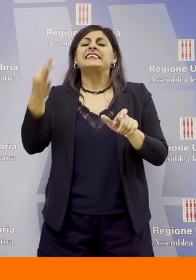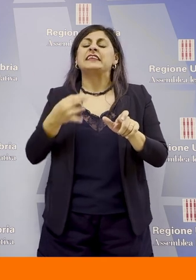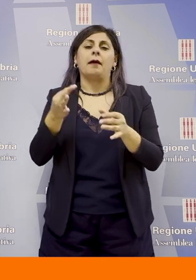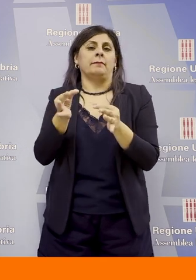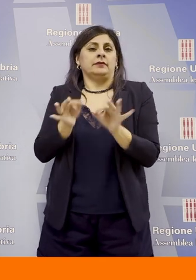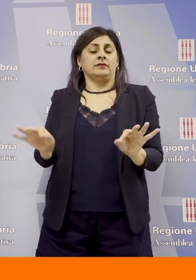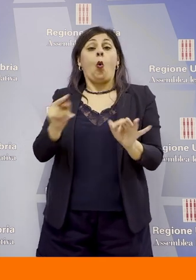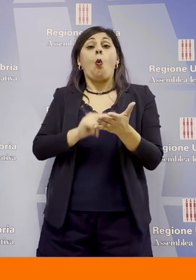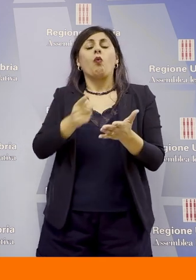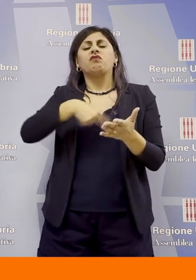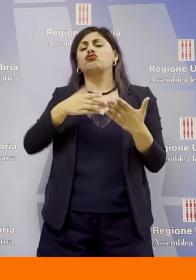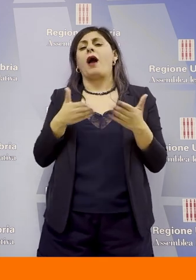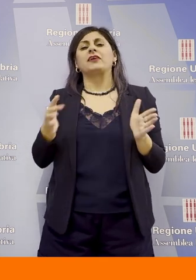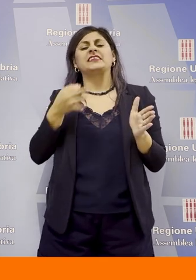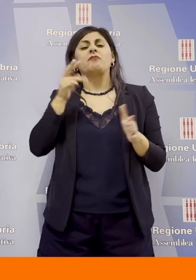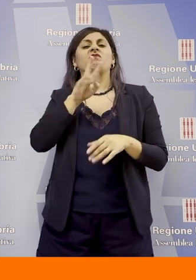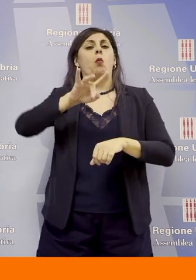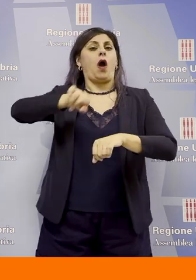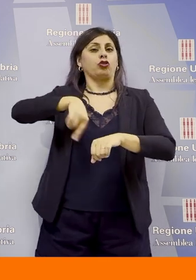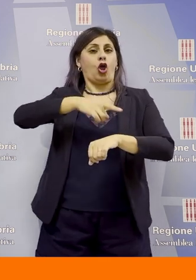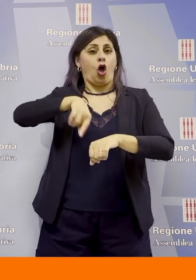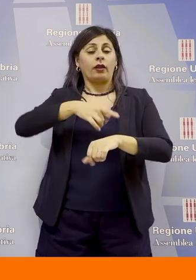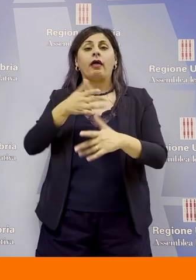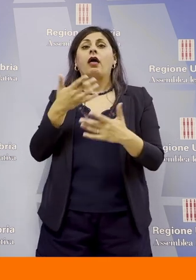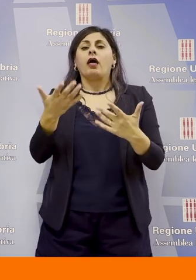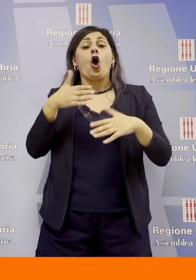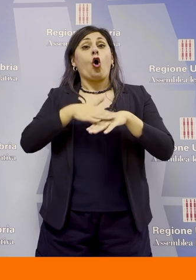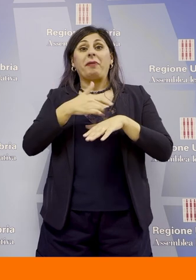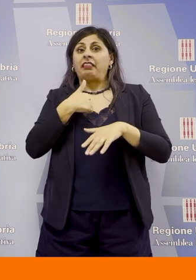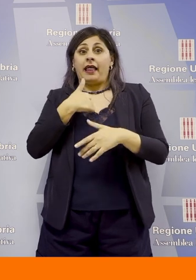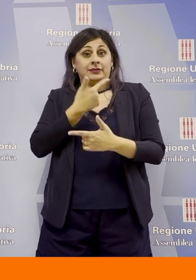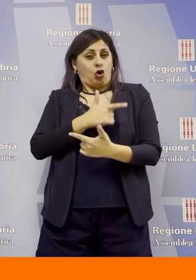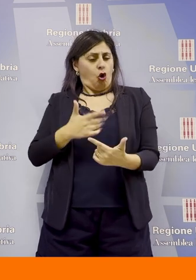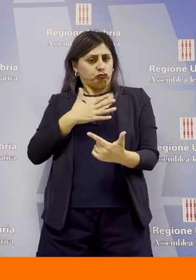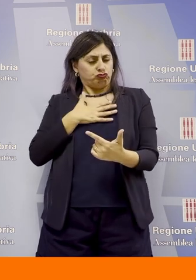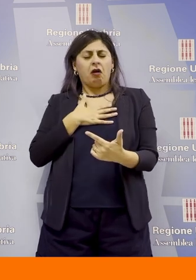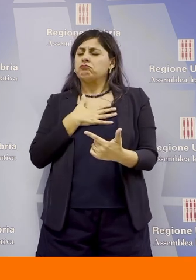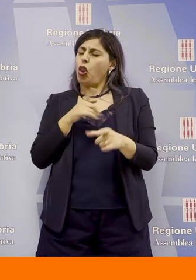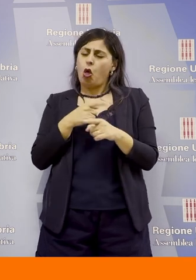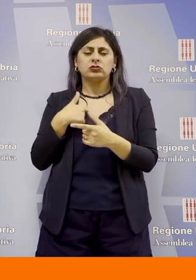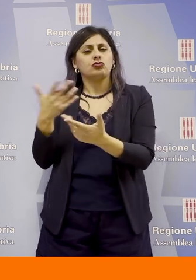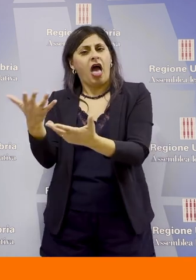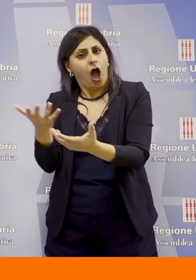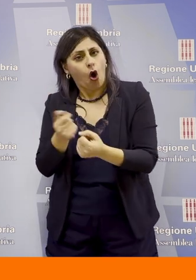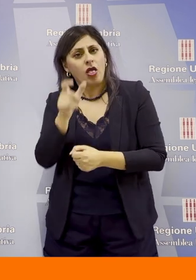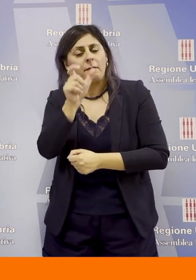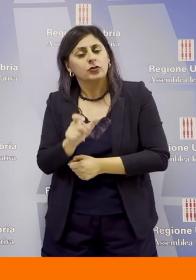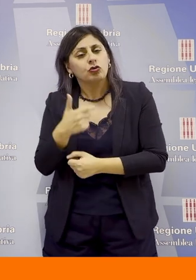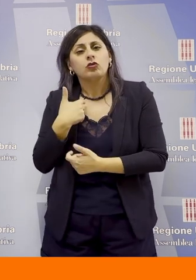nostri uffici sono sempre aperti sulle 24 ore e, anche se non siamo competenti, lo riceviamo e gli diciamo, nei